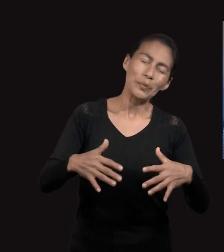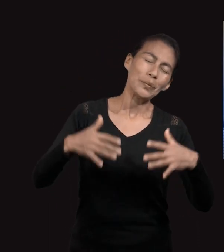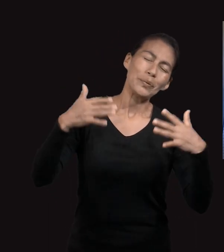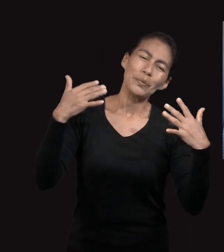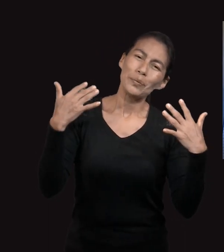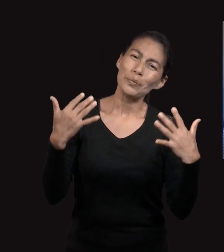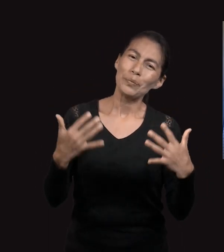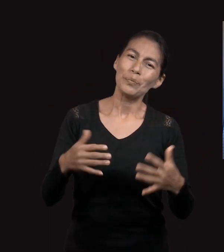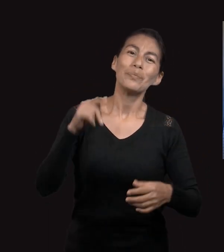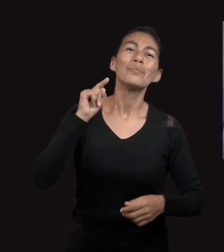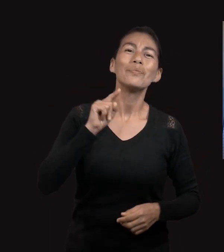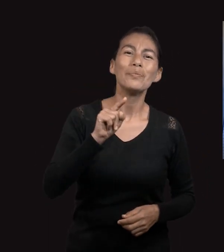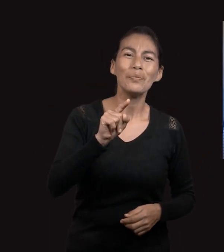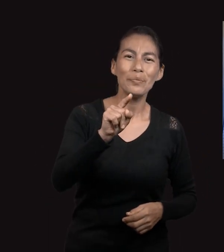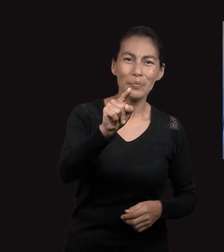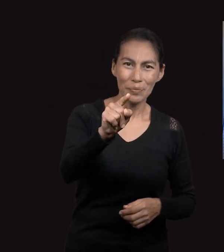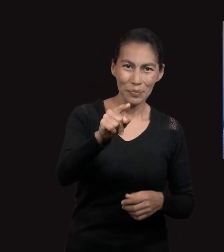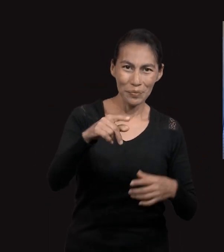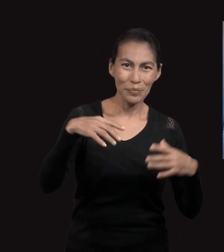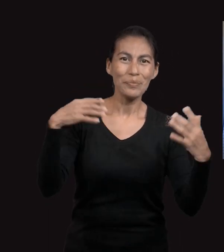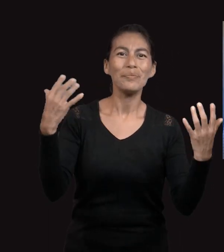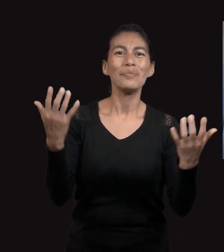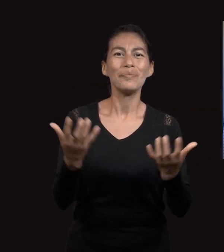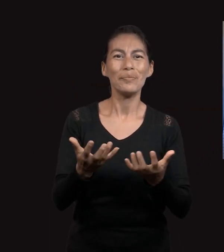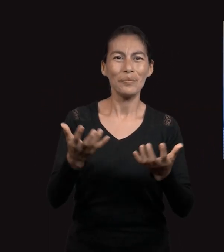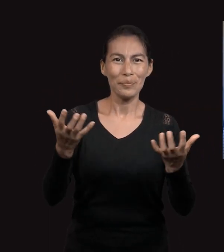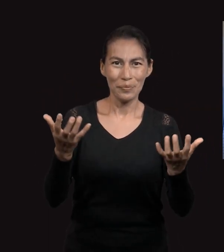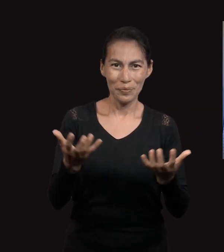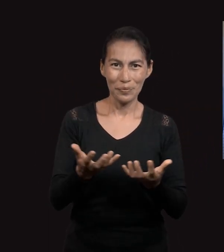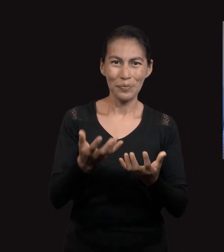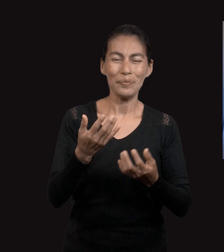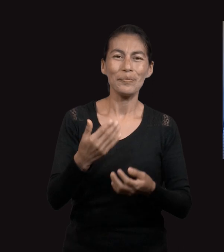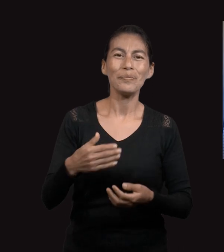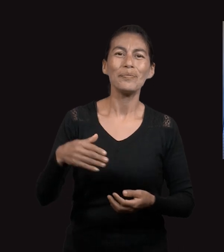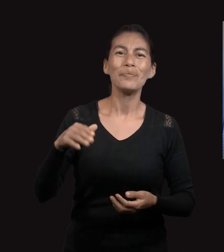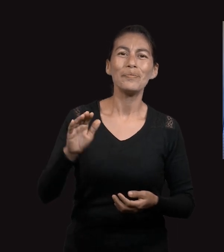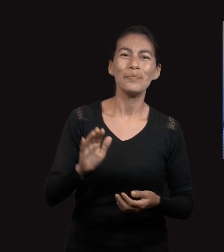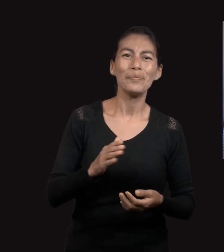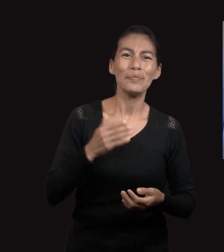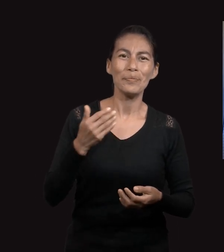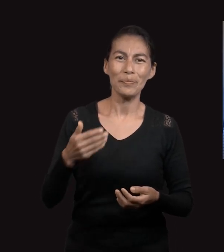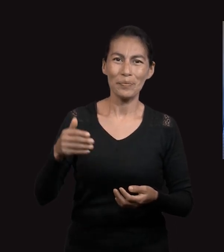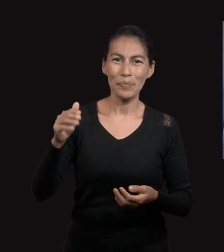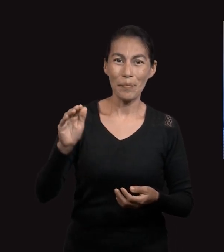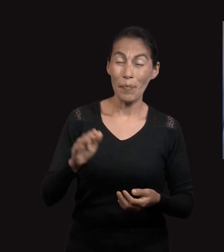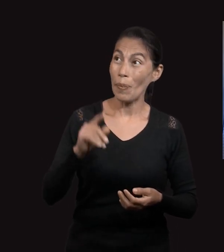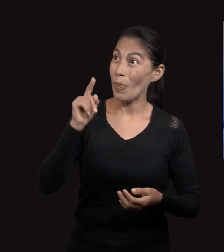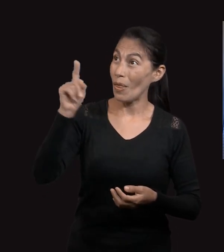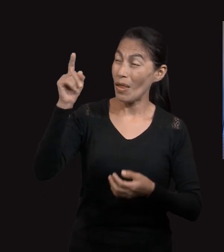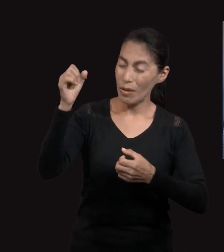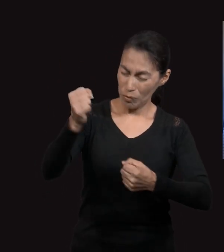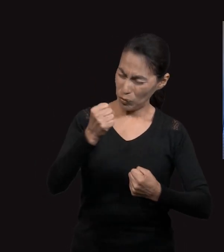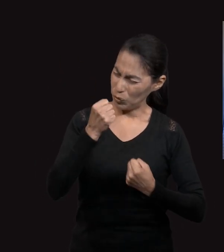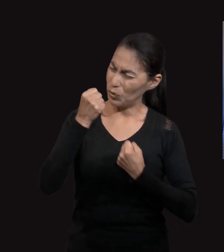inexplicables Para ti, con su poder,